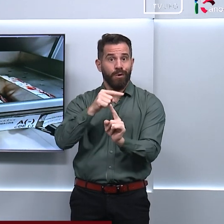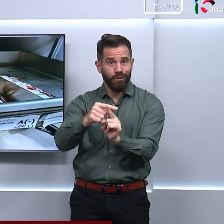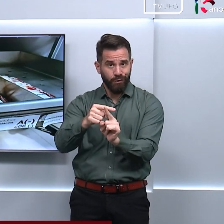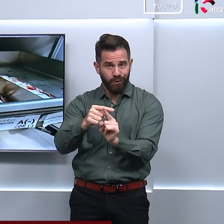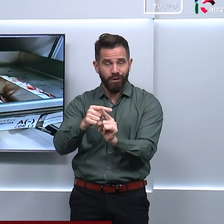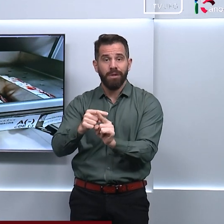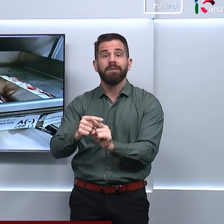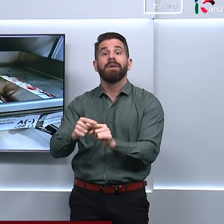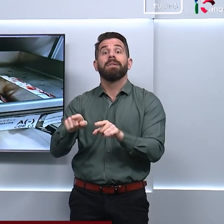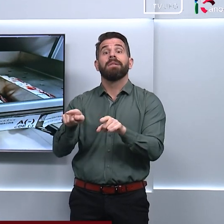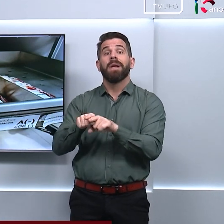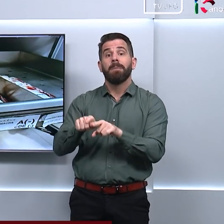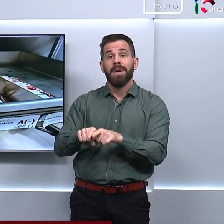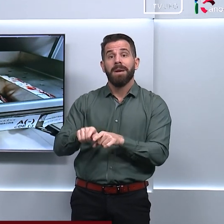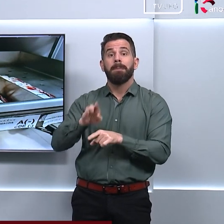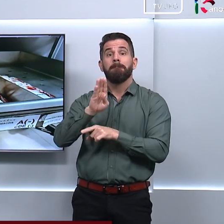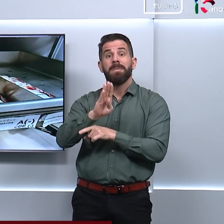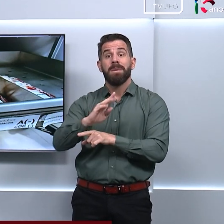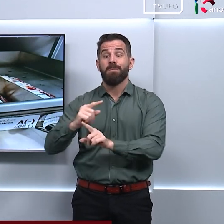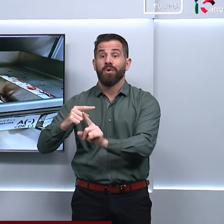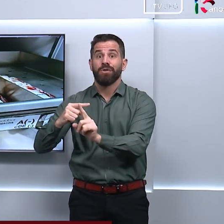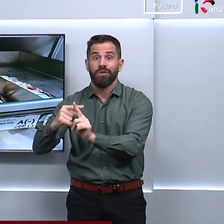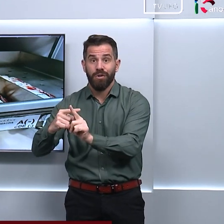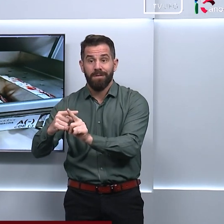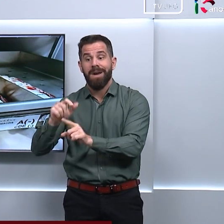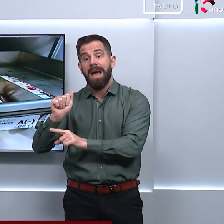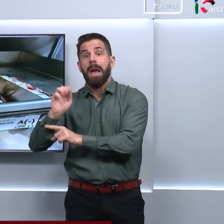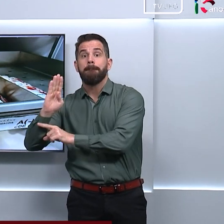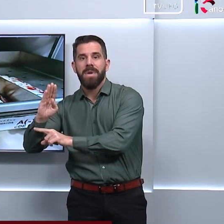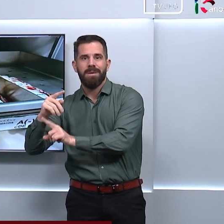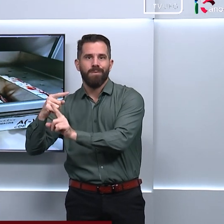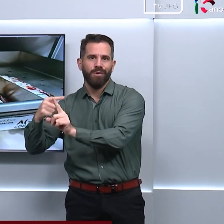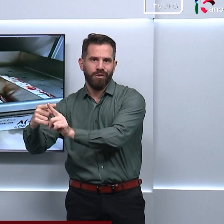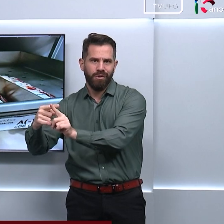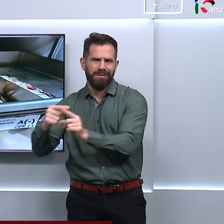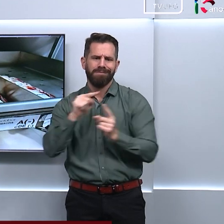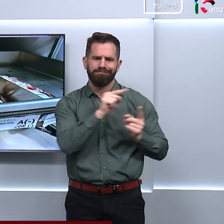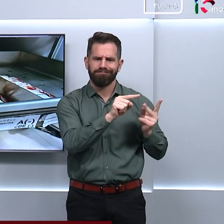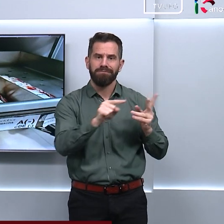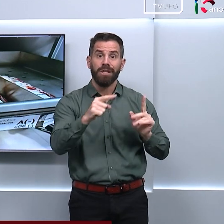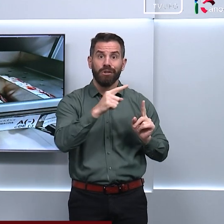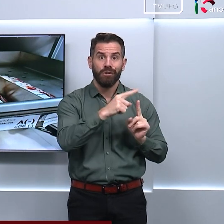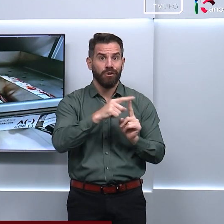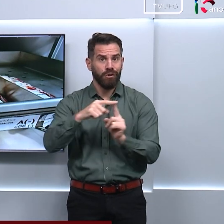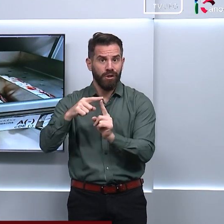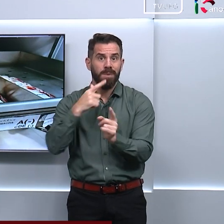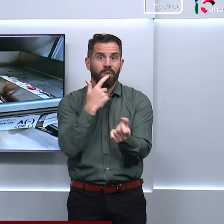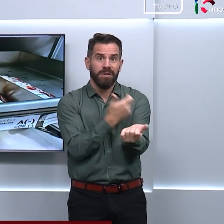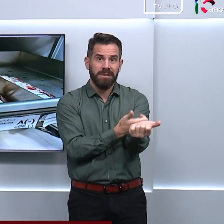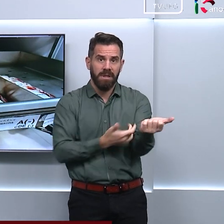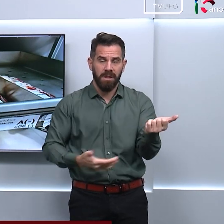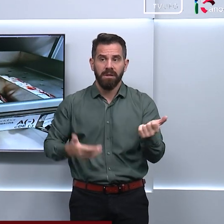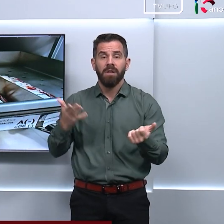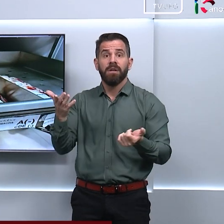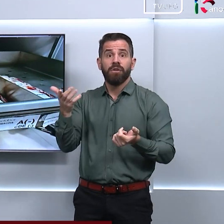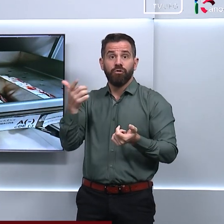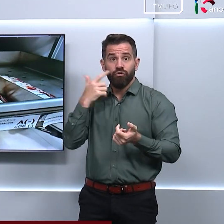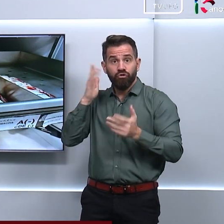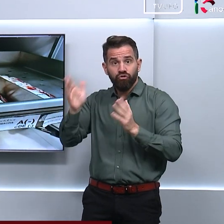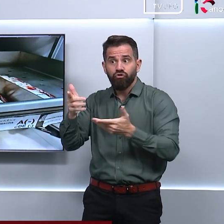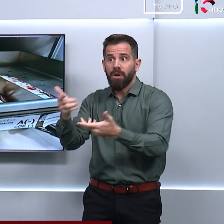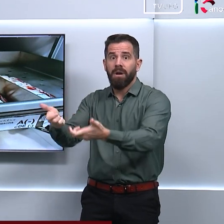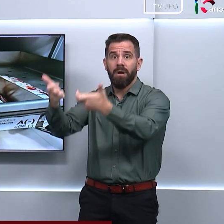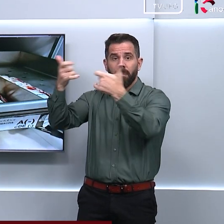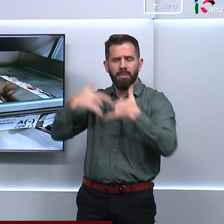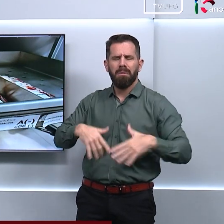B positivo e AB positivo. O Hemolabor registrou uma queda no estoque de 70% e a